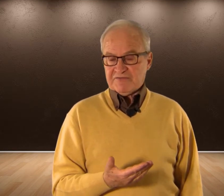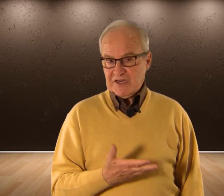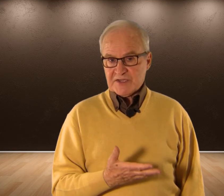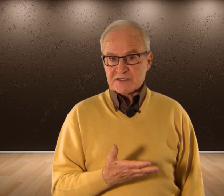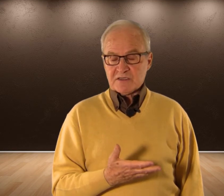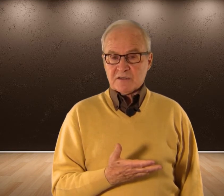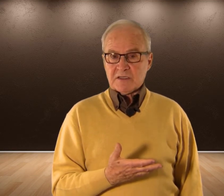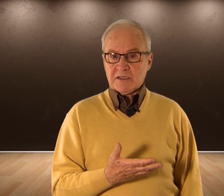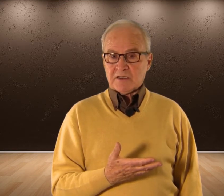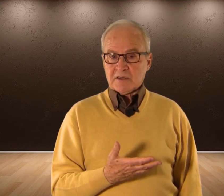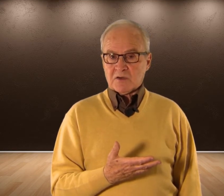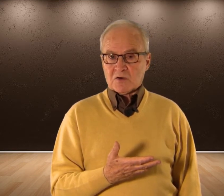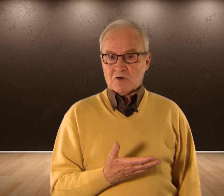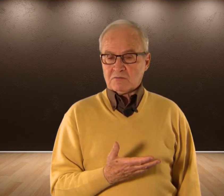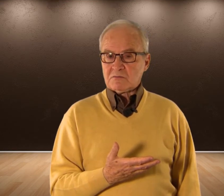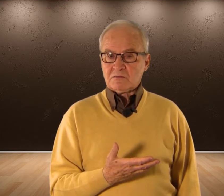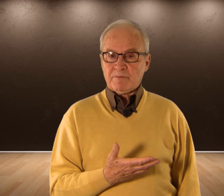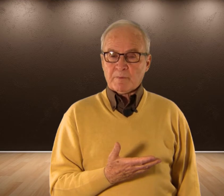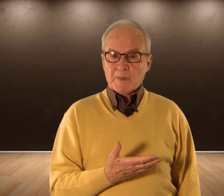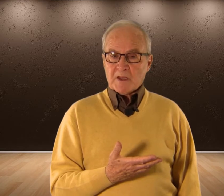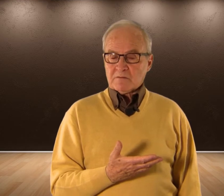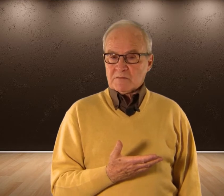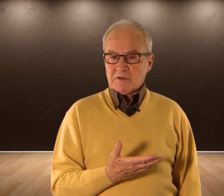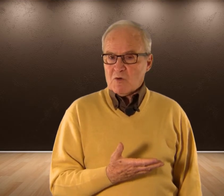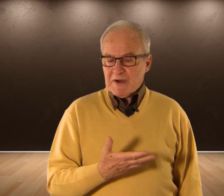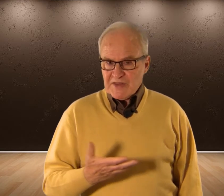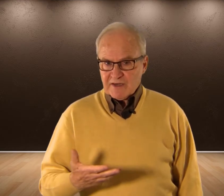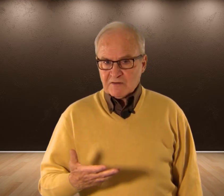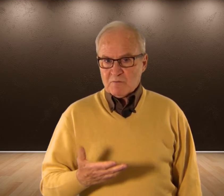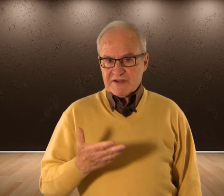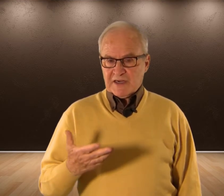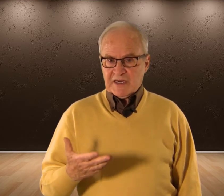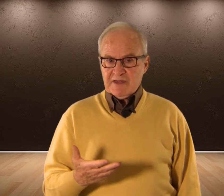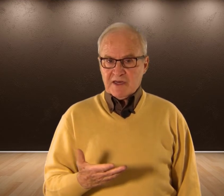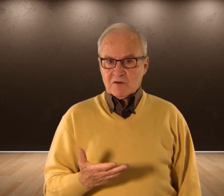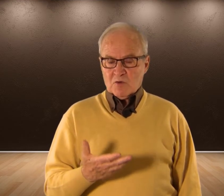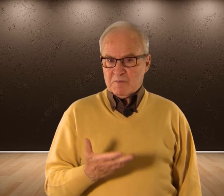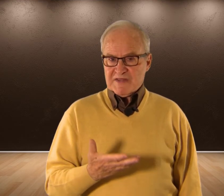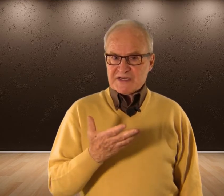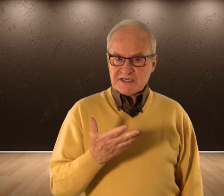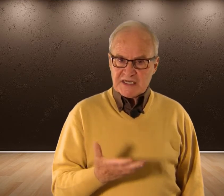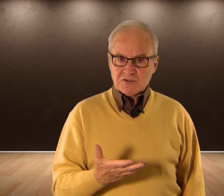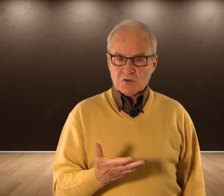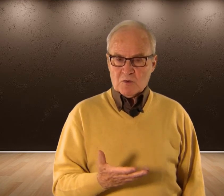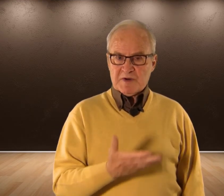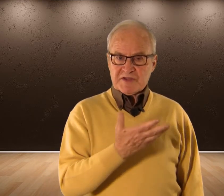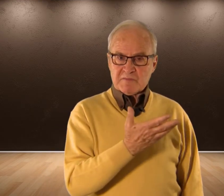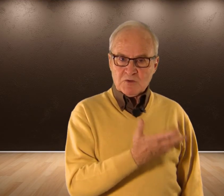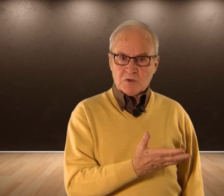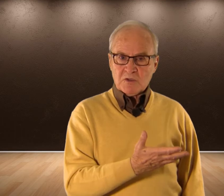Felices Con Con placer Con placer Con en la vida Con un placer sensato Con un placer maduro